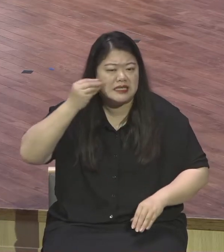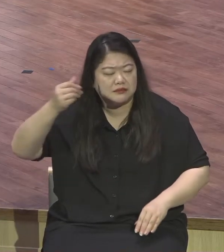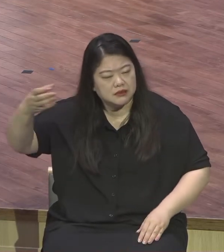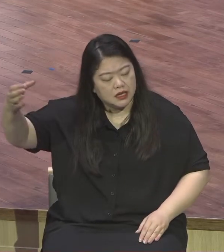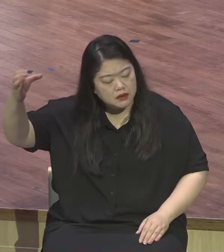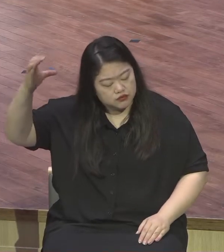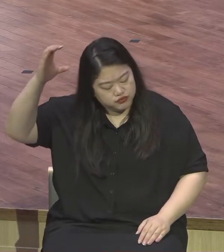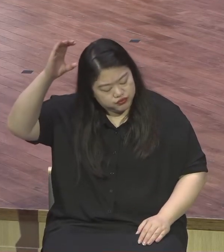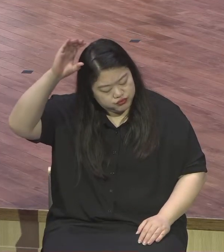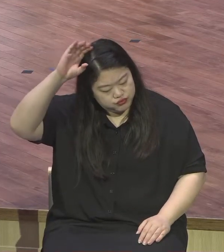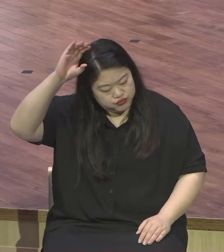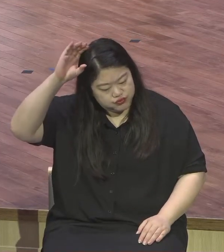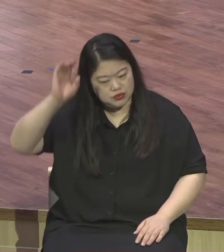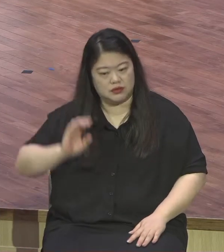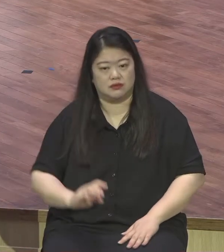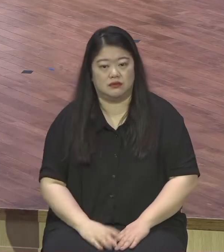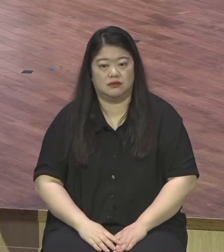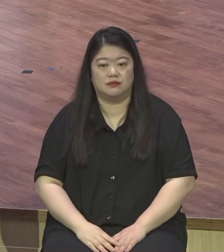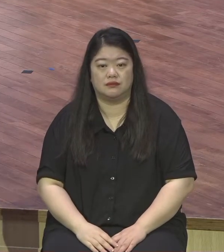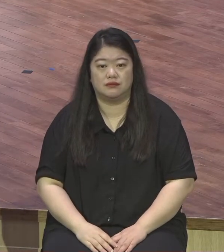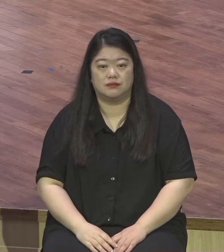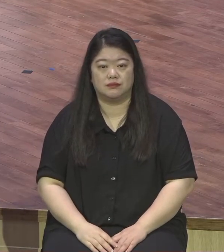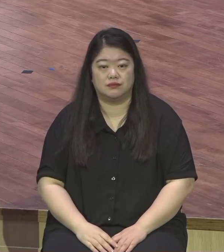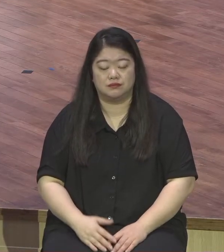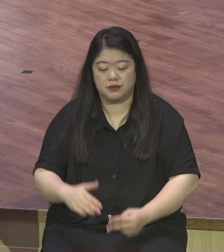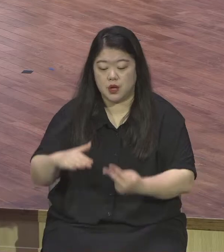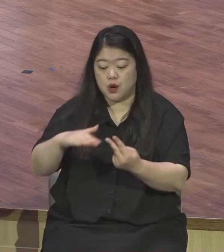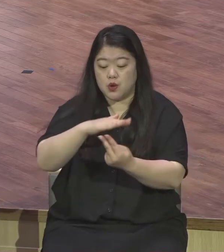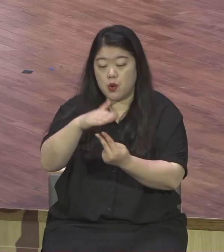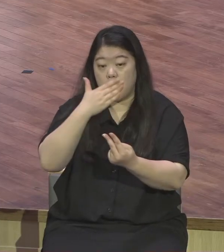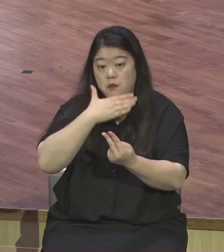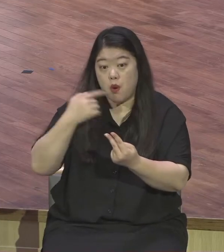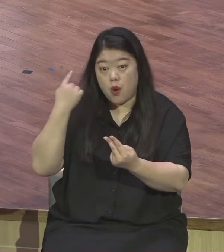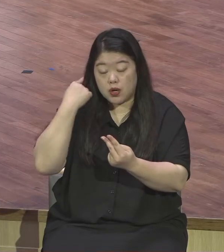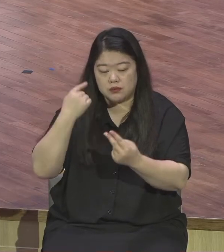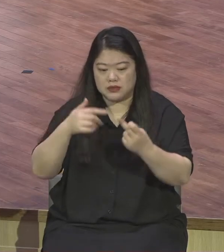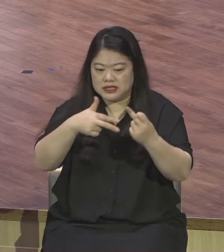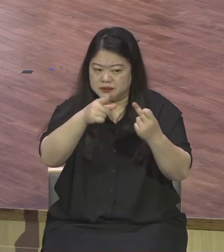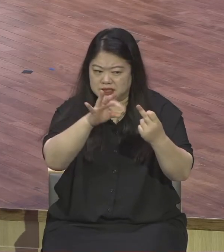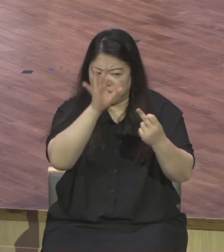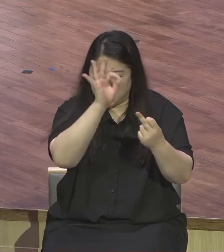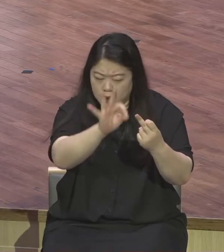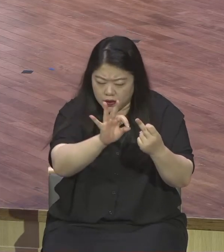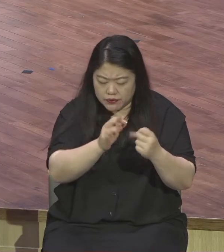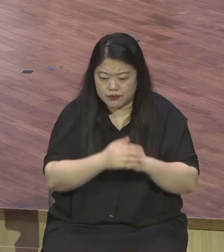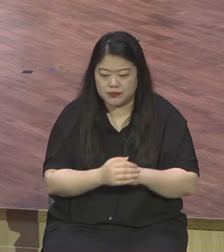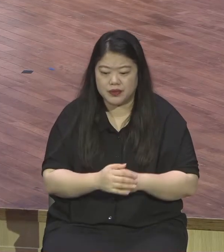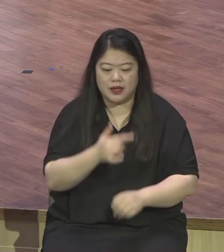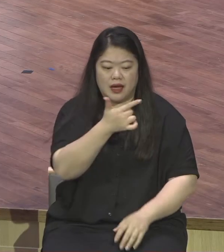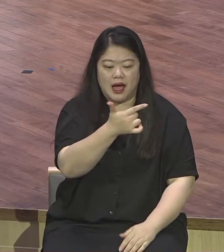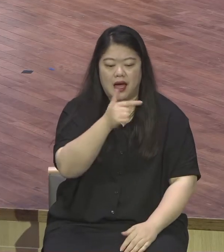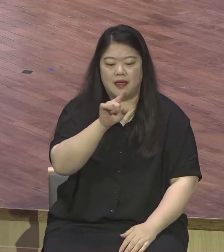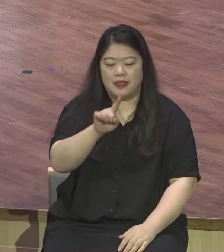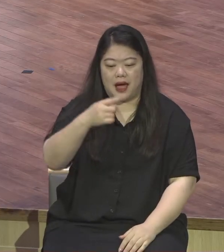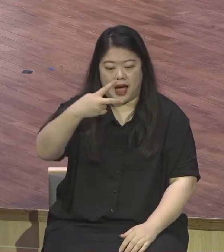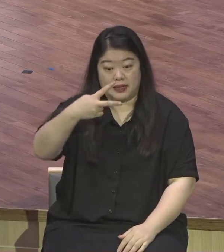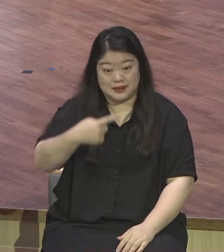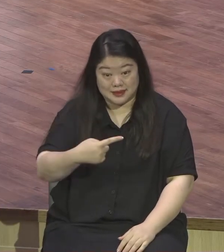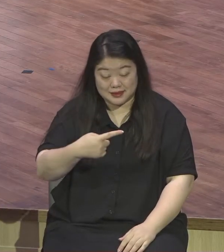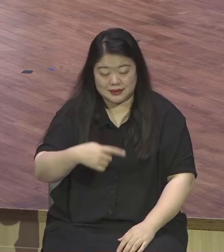요한복음 12장에 보면 이 향유의 양이 순전한 나드 한건이라고 그렇게 말하고 있습니다.